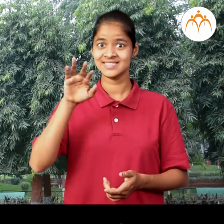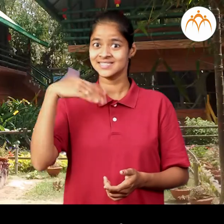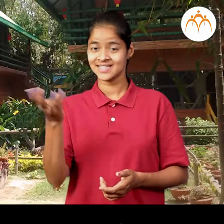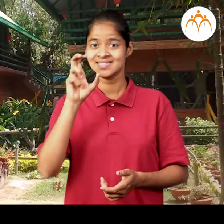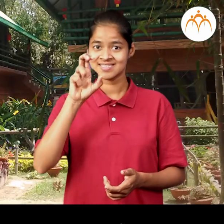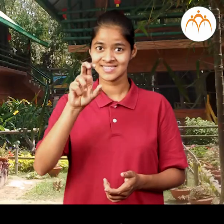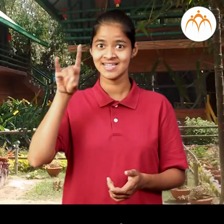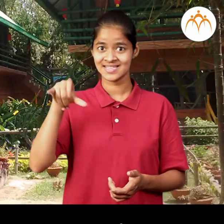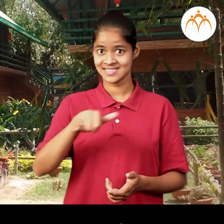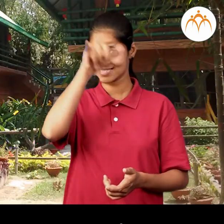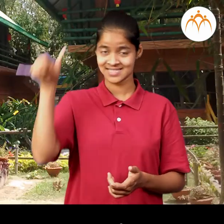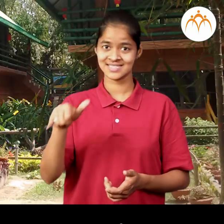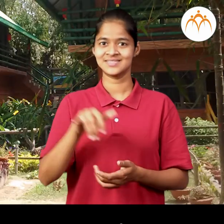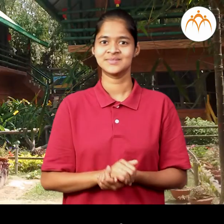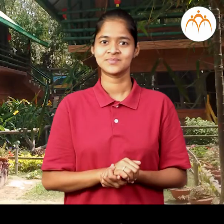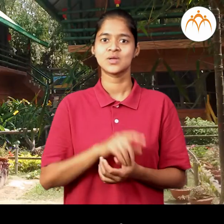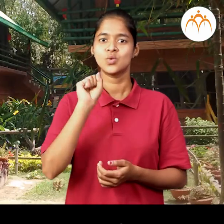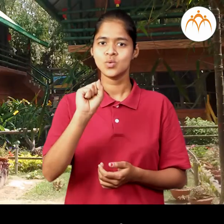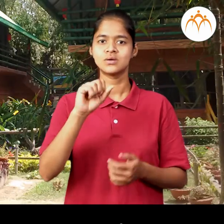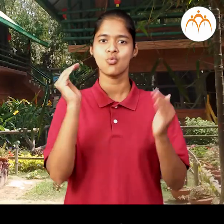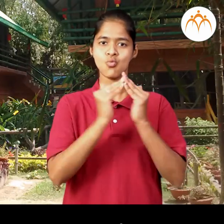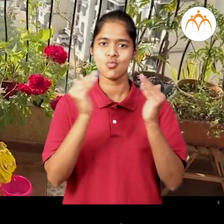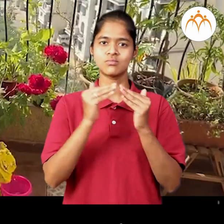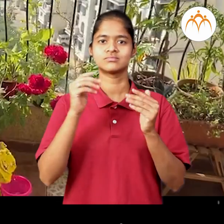आरिया यांची बाग गरगुती सोरुपाची होती